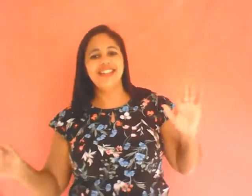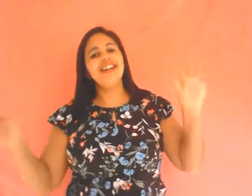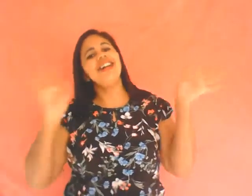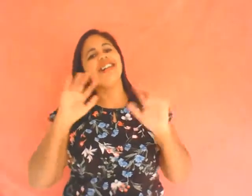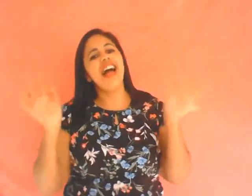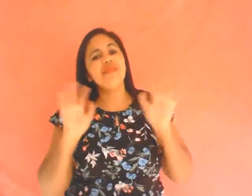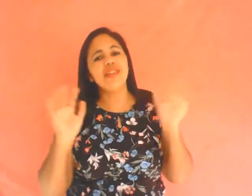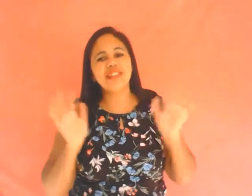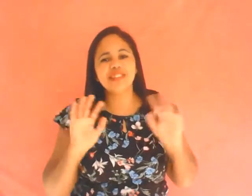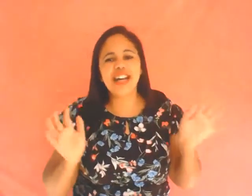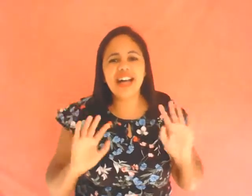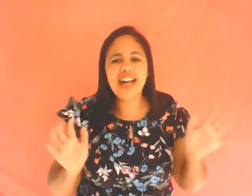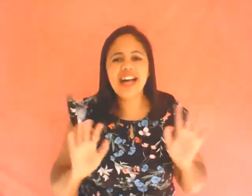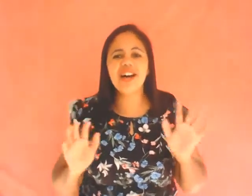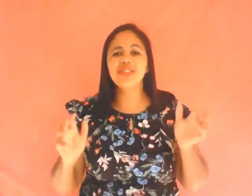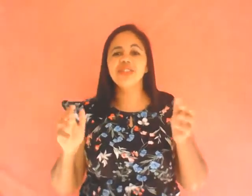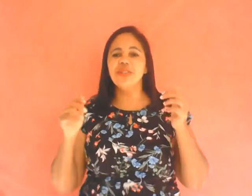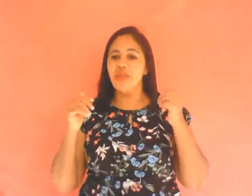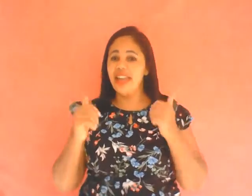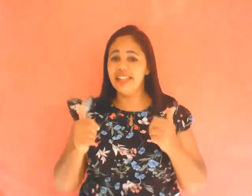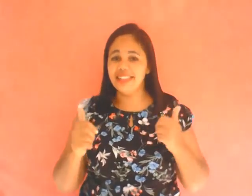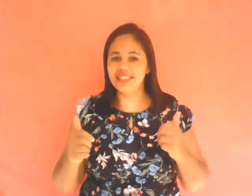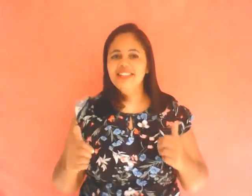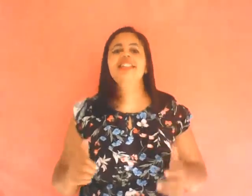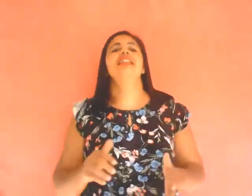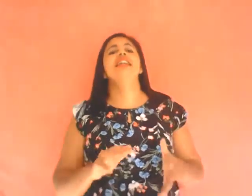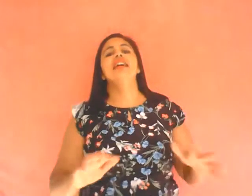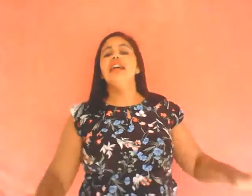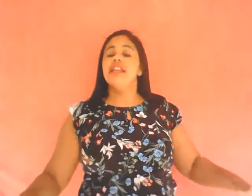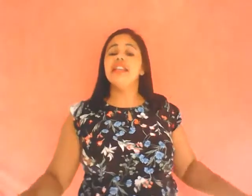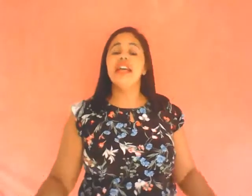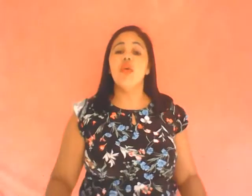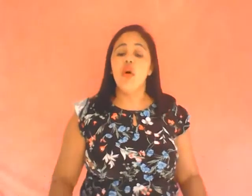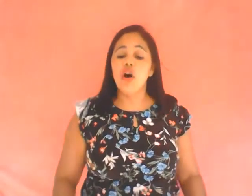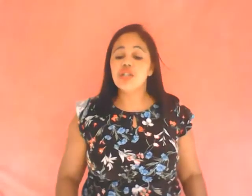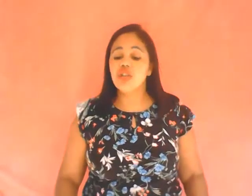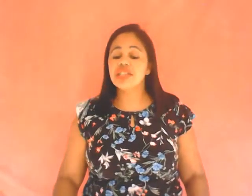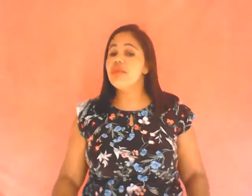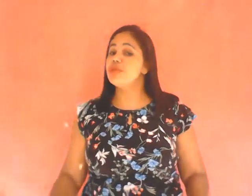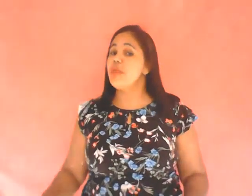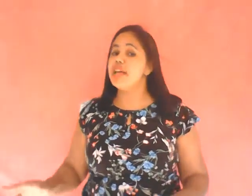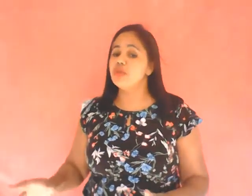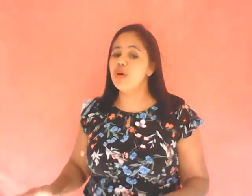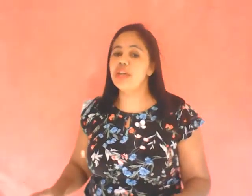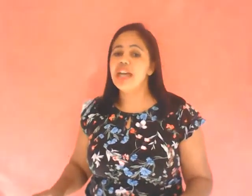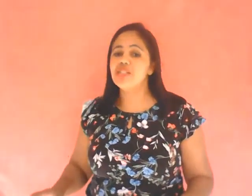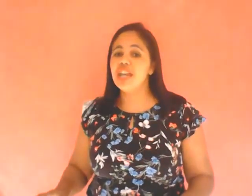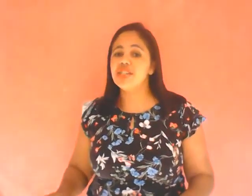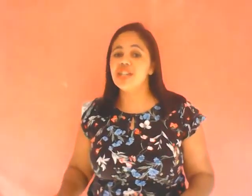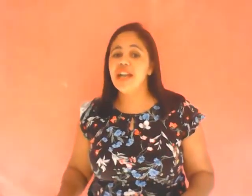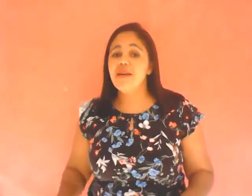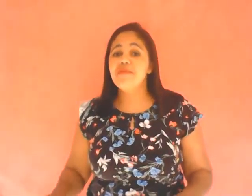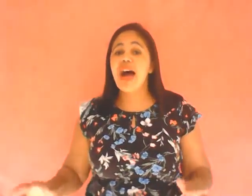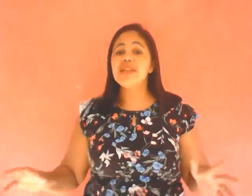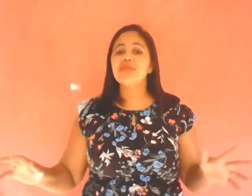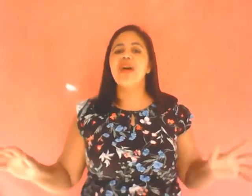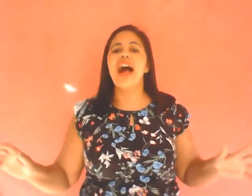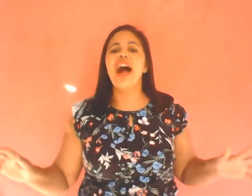Olá pessoal, tudo bem? Então, hoje nós temos mais um ao quê, gente? Mais uma aula